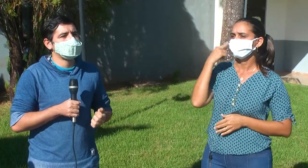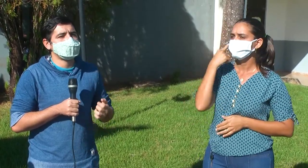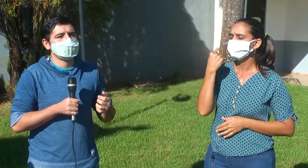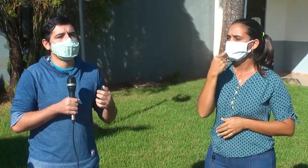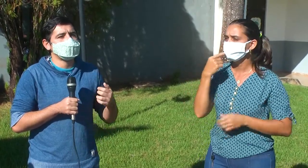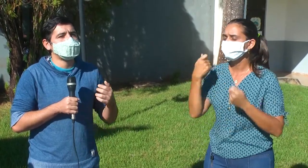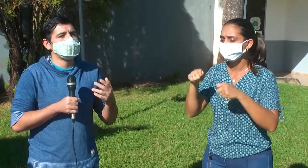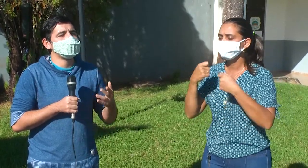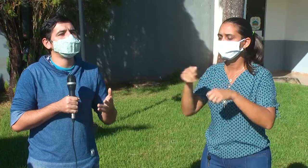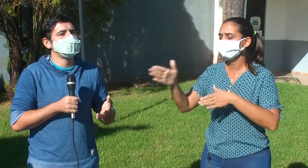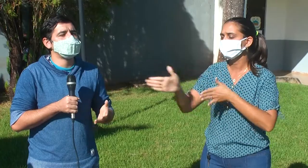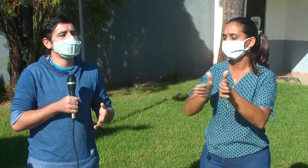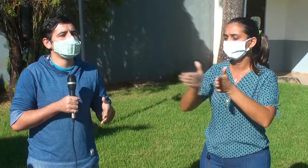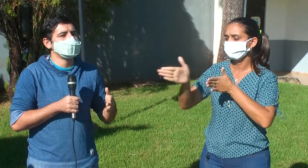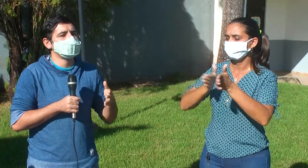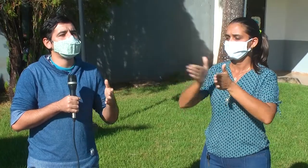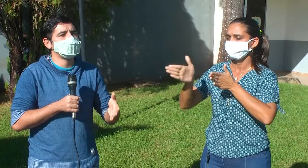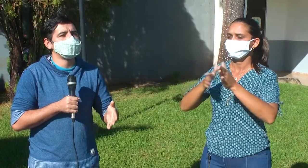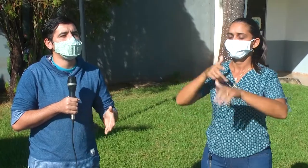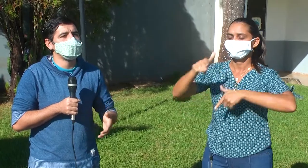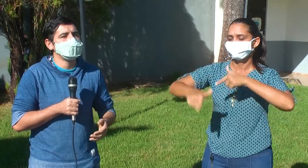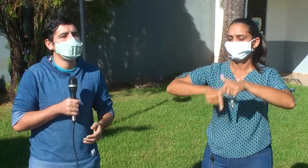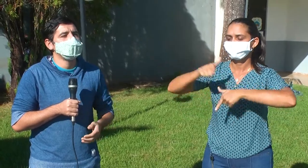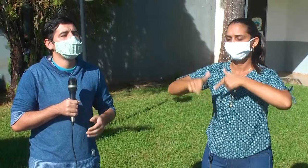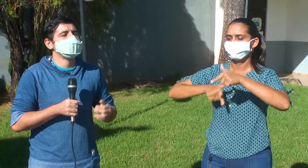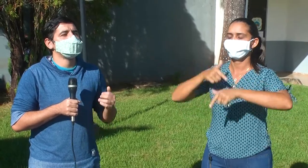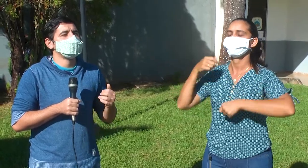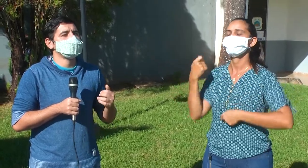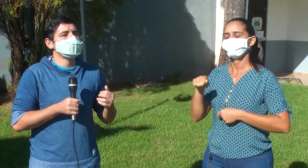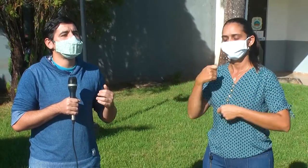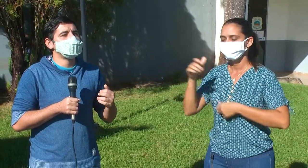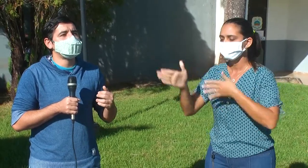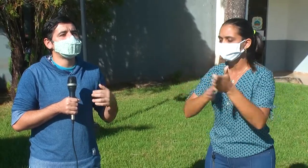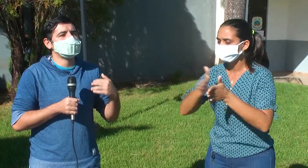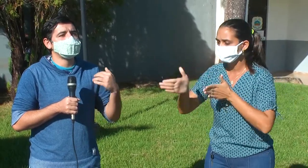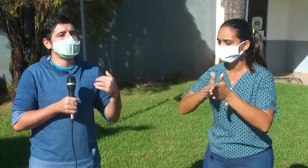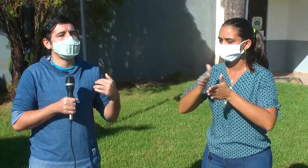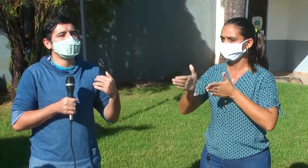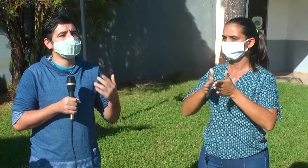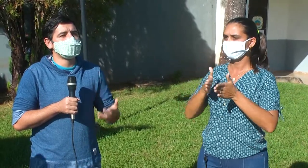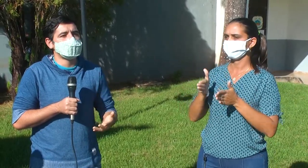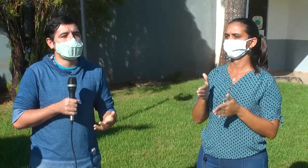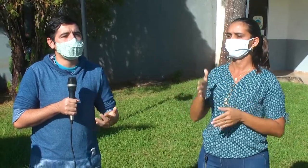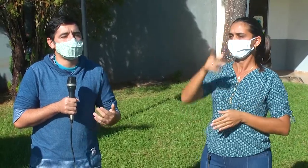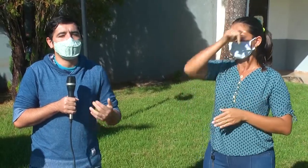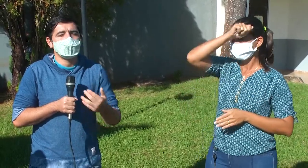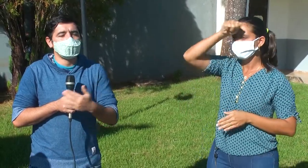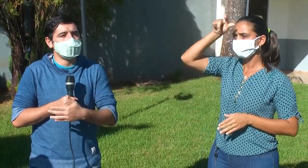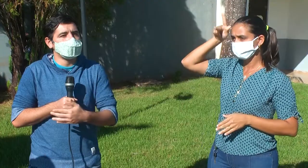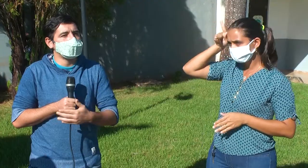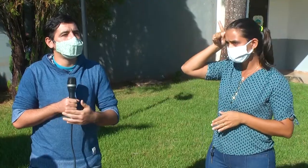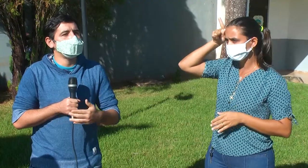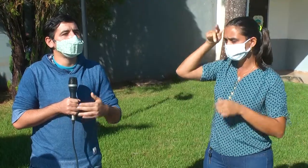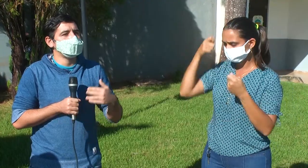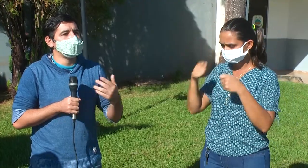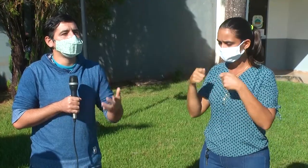precisam de acessibilidade de informações na Prefeitura, precisam de acessibilidade aos seus direitos sociais, aqui na Câmara, os direitos